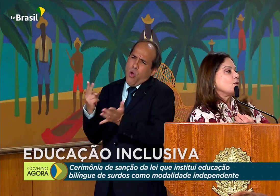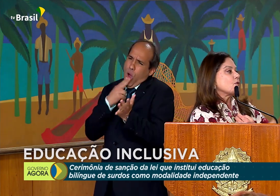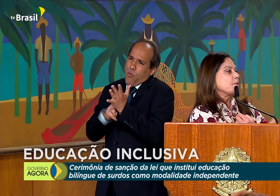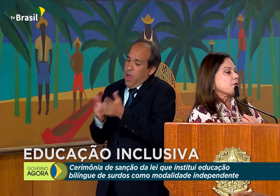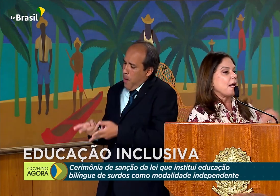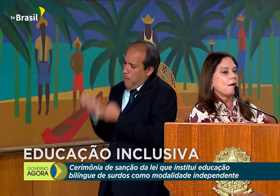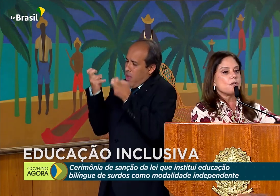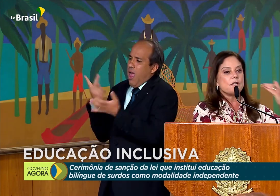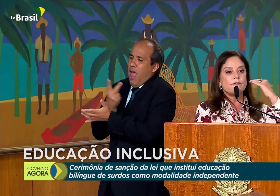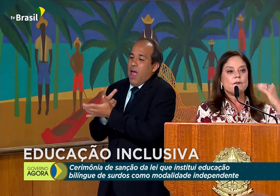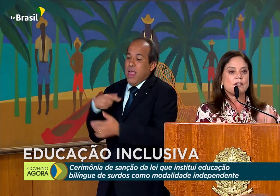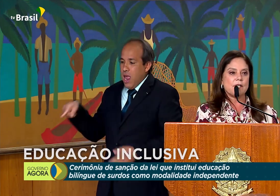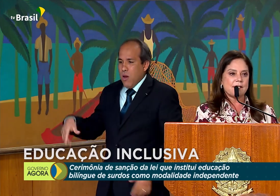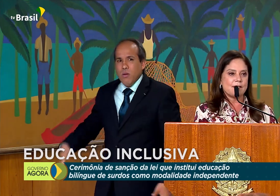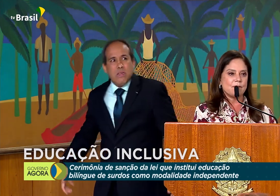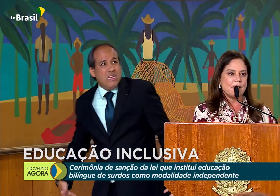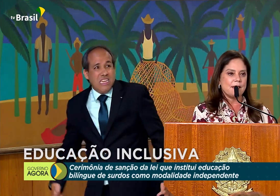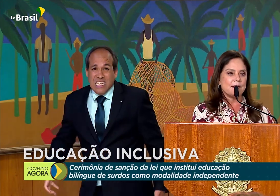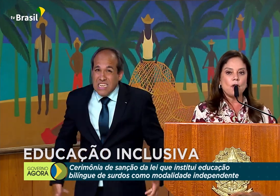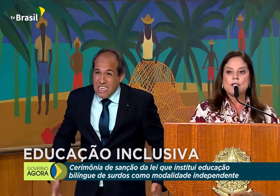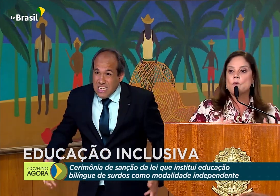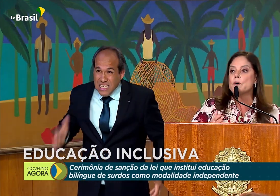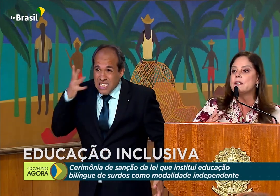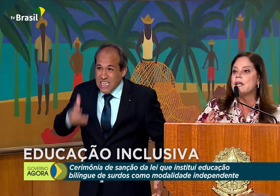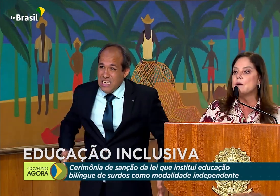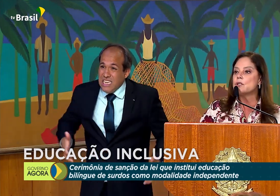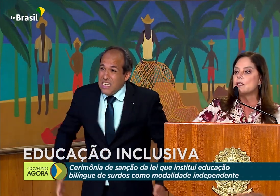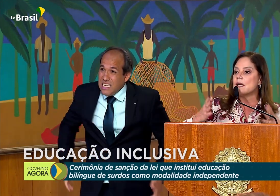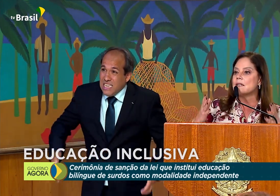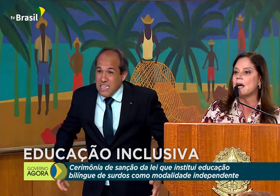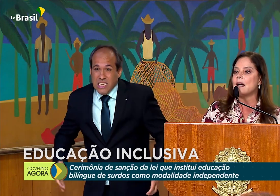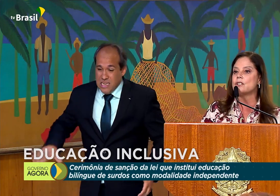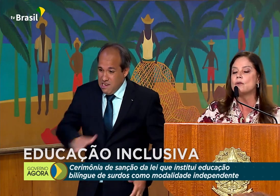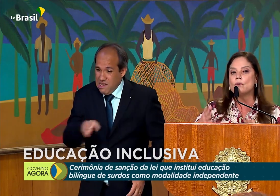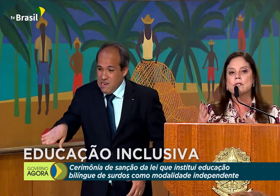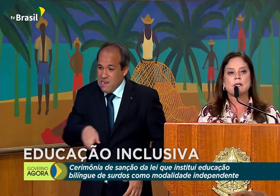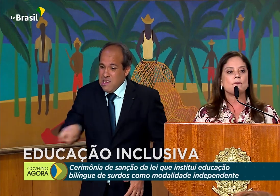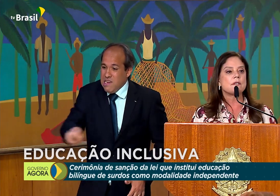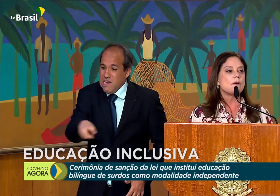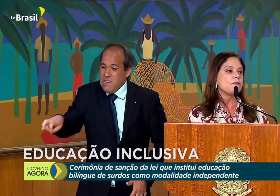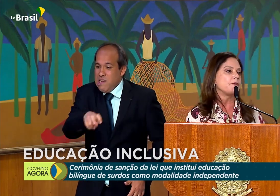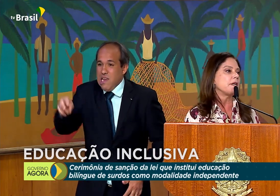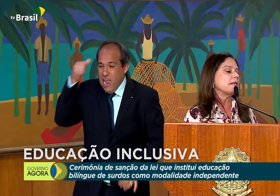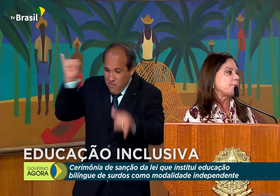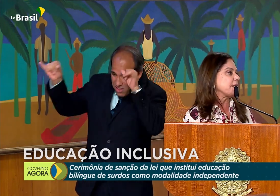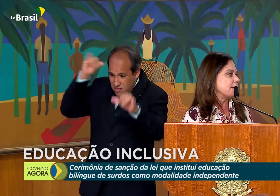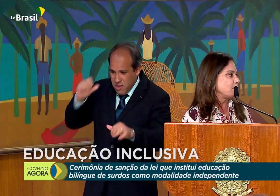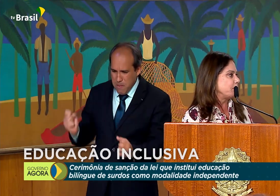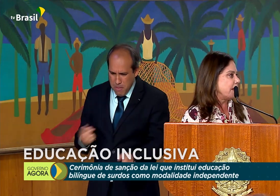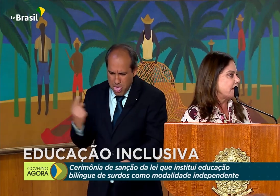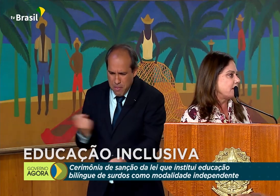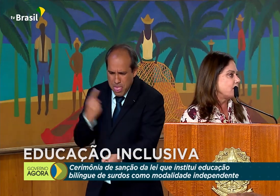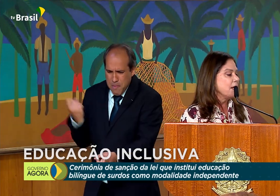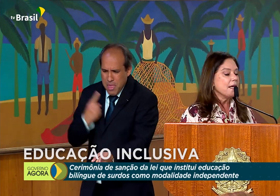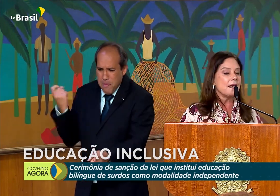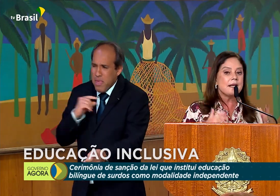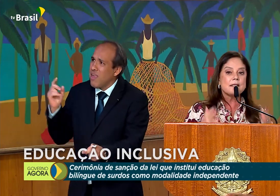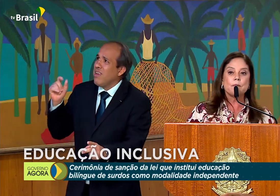os obstáculos que vinham na direção dele. Nós não podemos tratar de inclusão sem ouvir quem está passando por aquilo. E esse